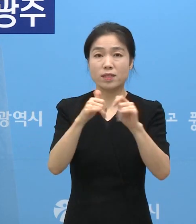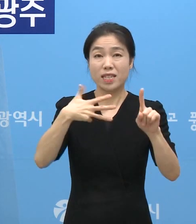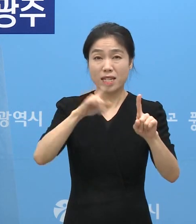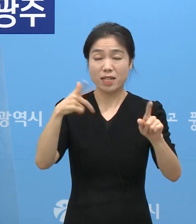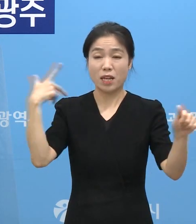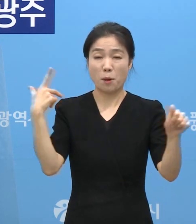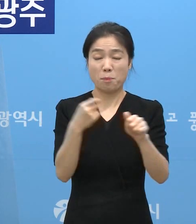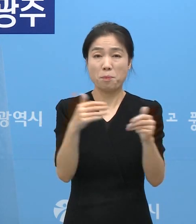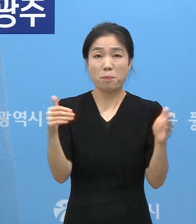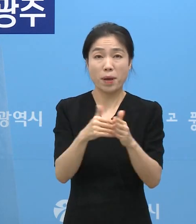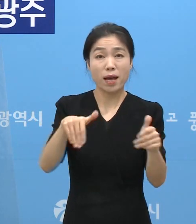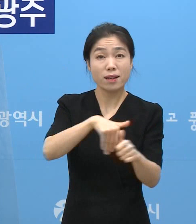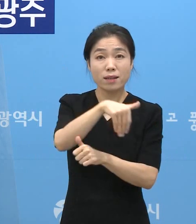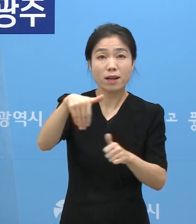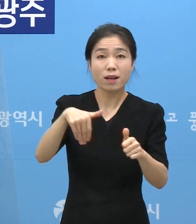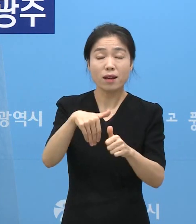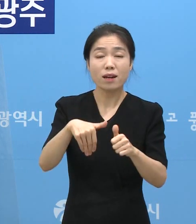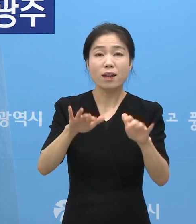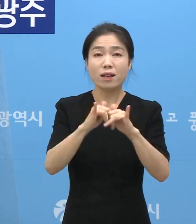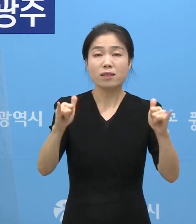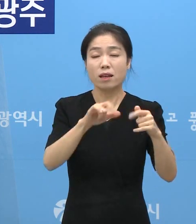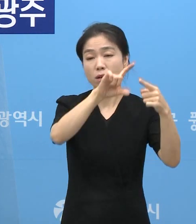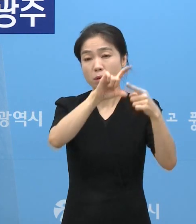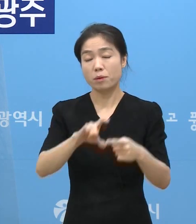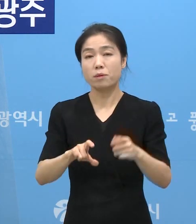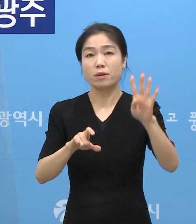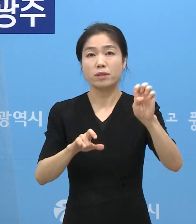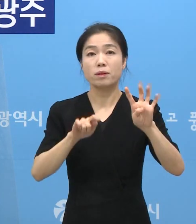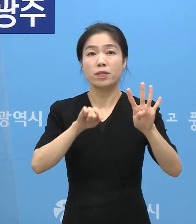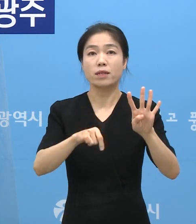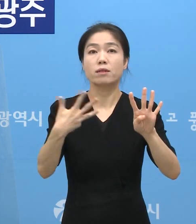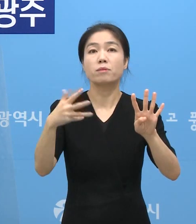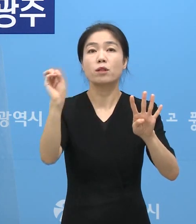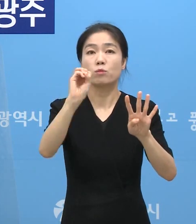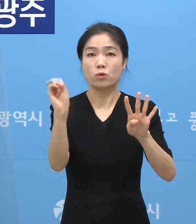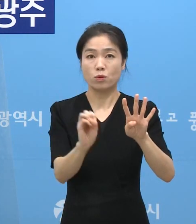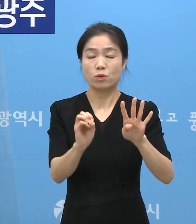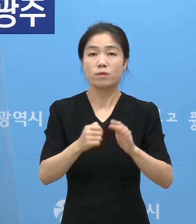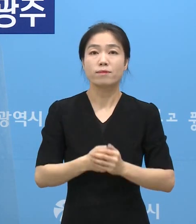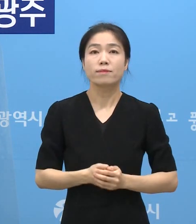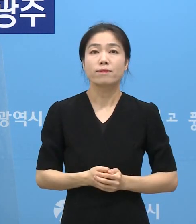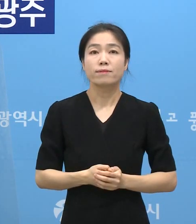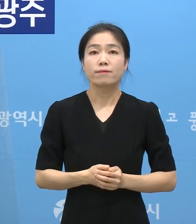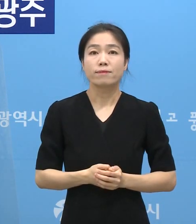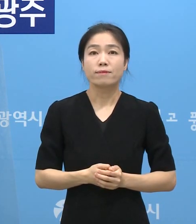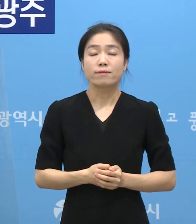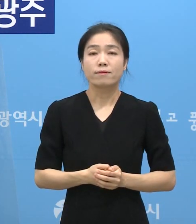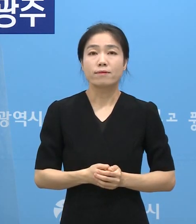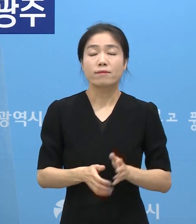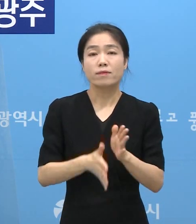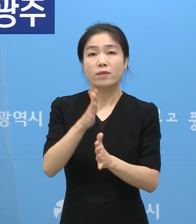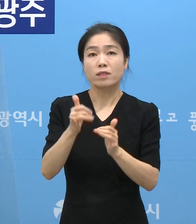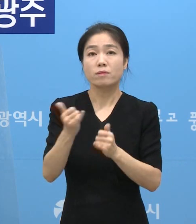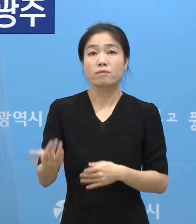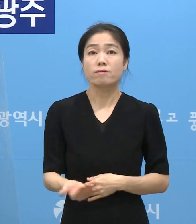완료 현황은 인구 대비 44.8%입니다. 시민 여러분,